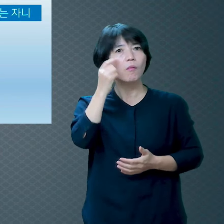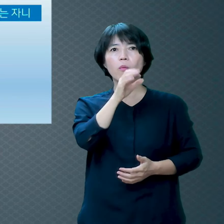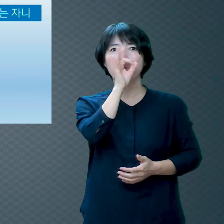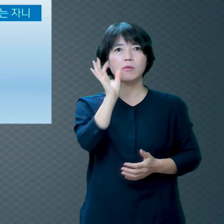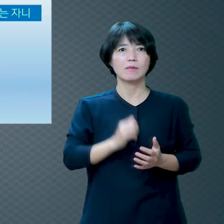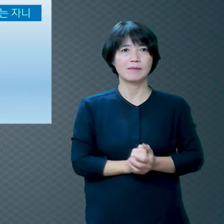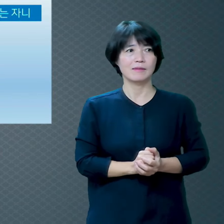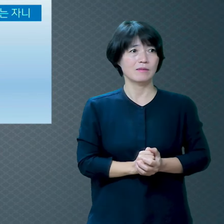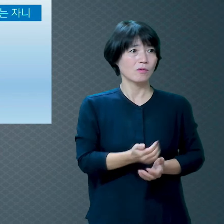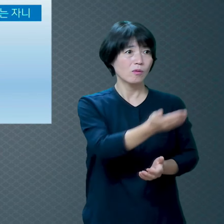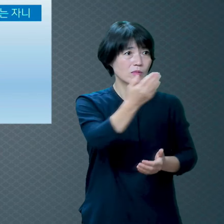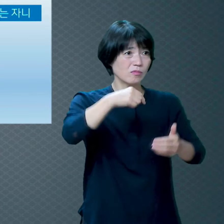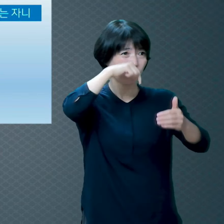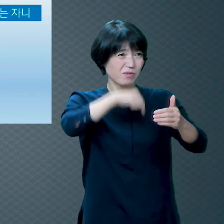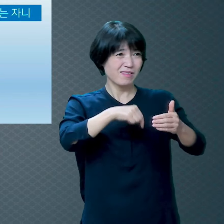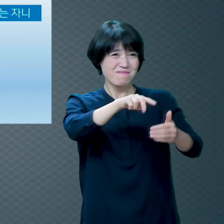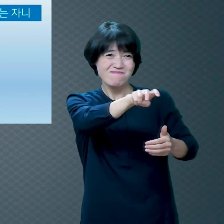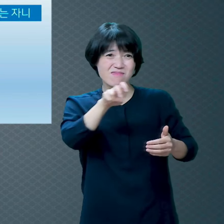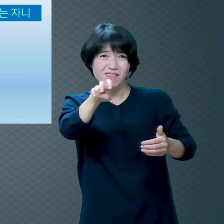미운 사람 마음속에